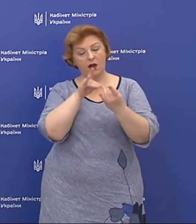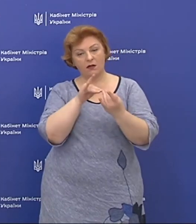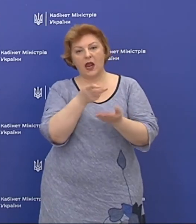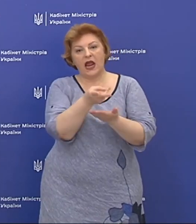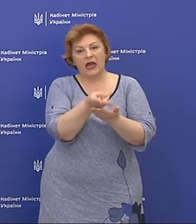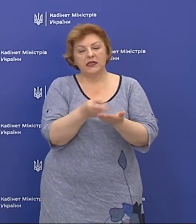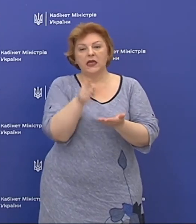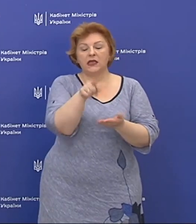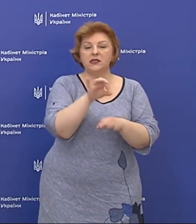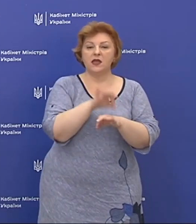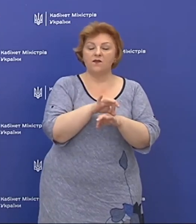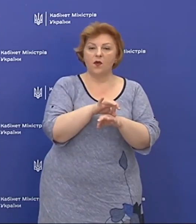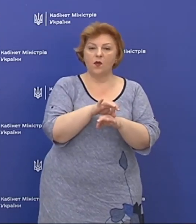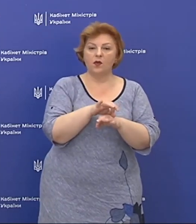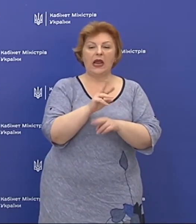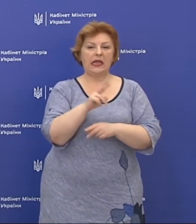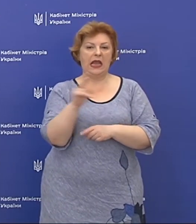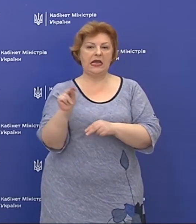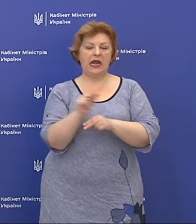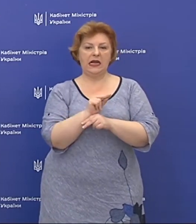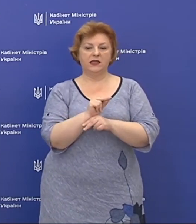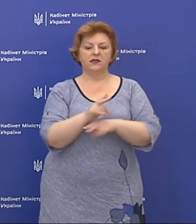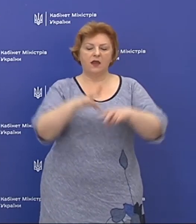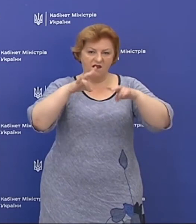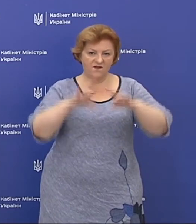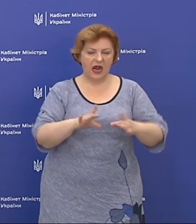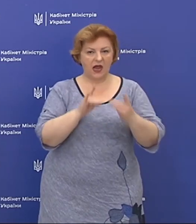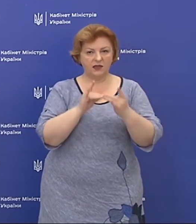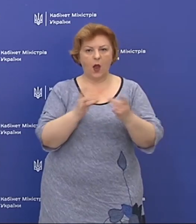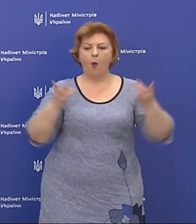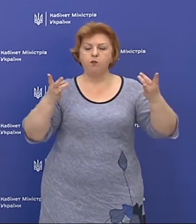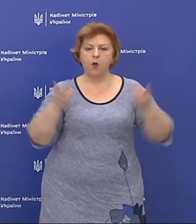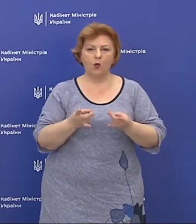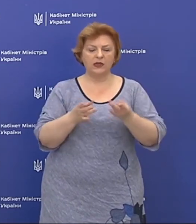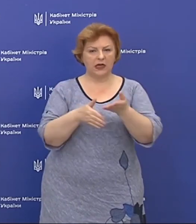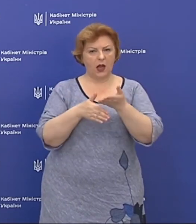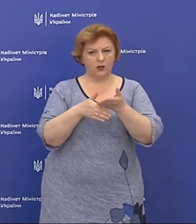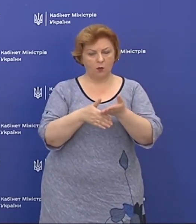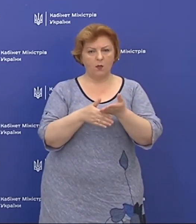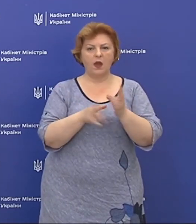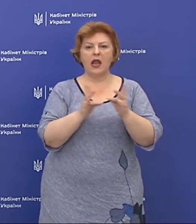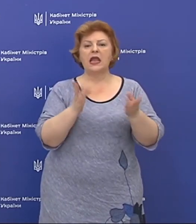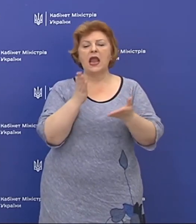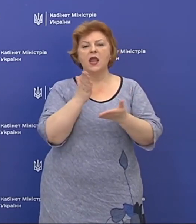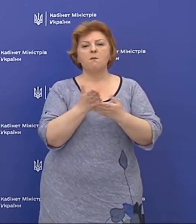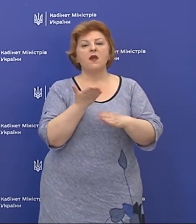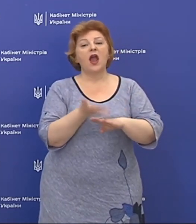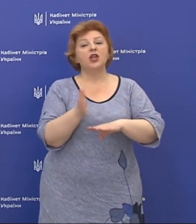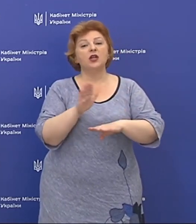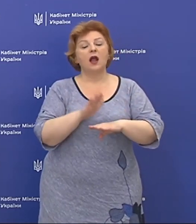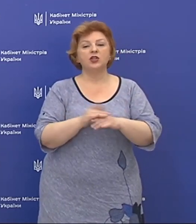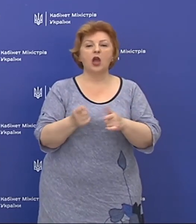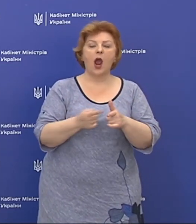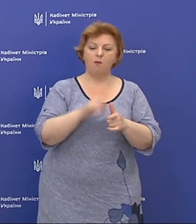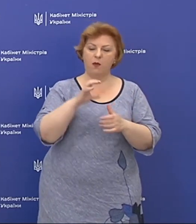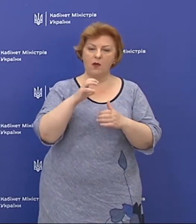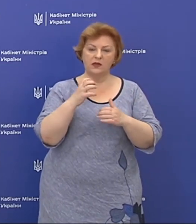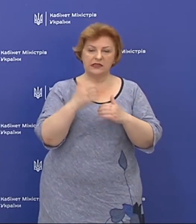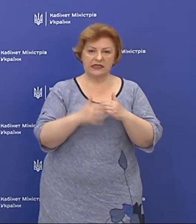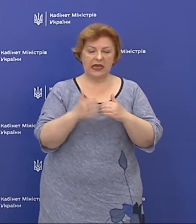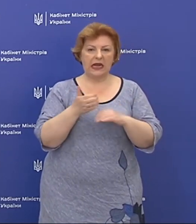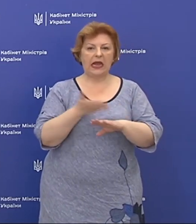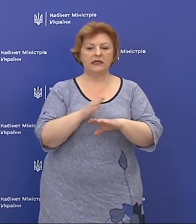перебувають ті хворі, які лікуються в стаціонарі, яким потрібна така допомога, які мають тяжкий або середньої